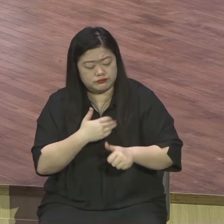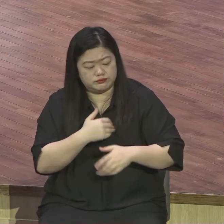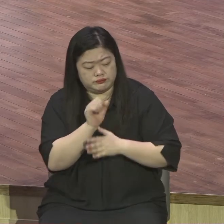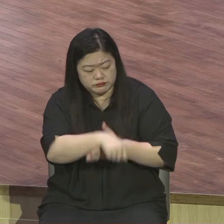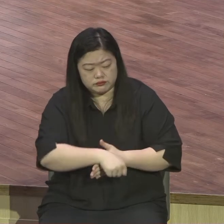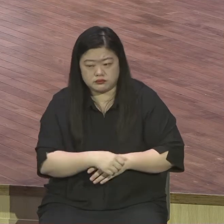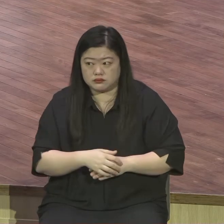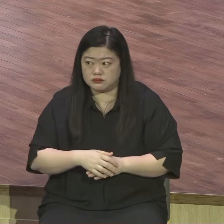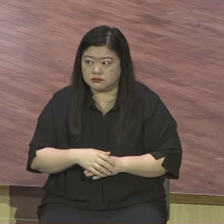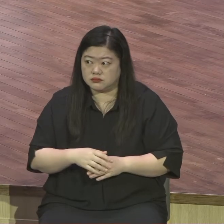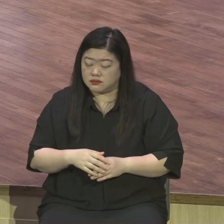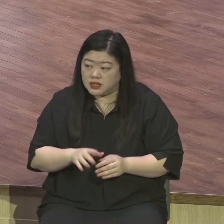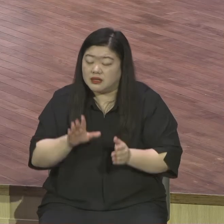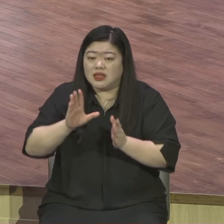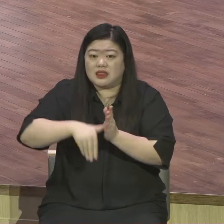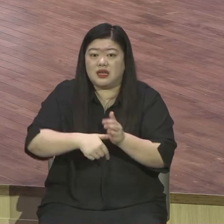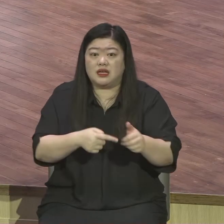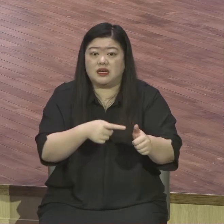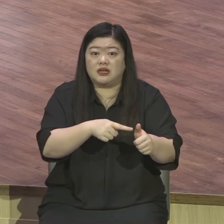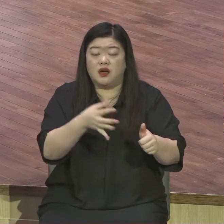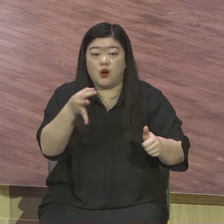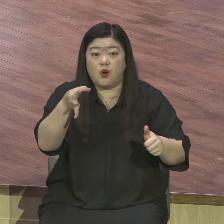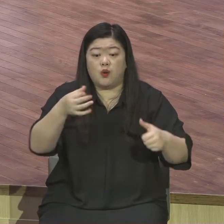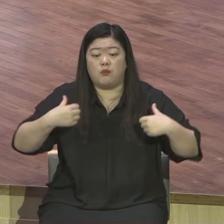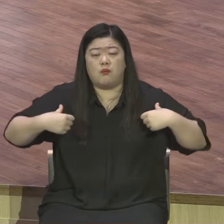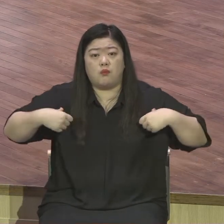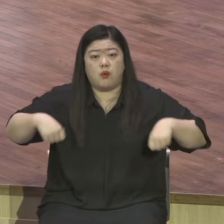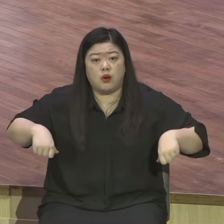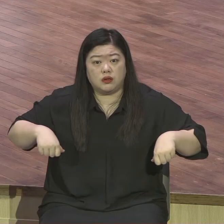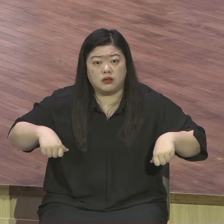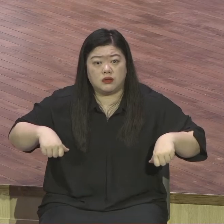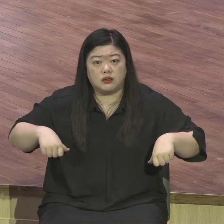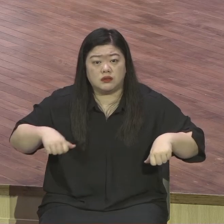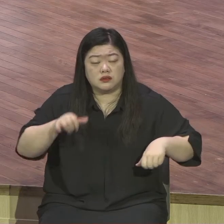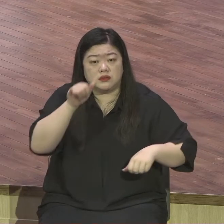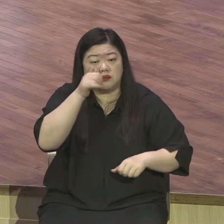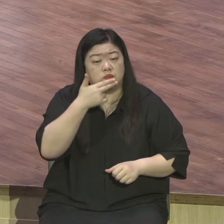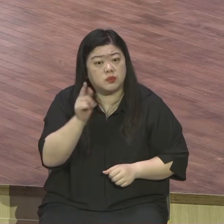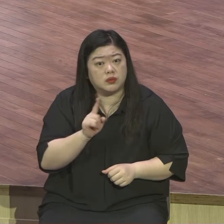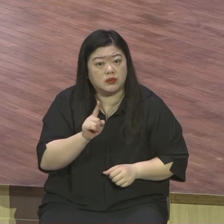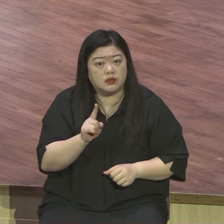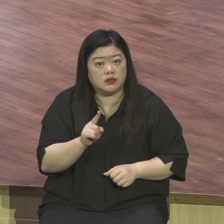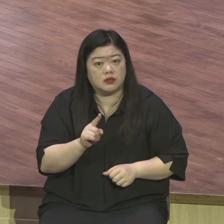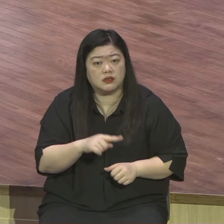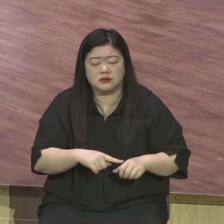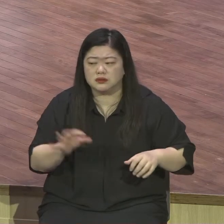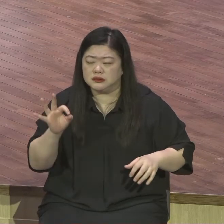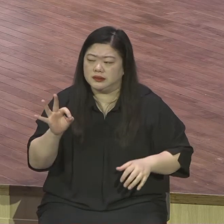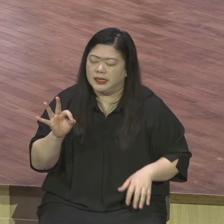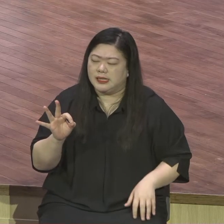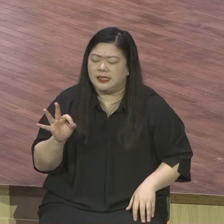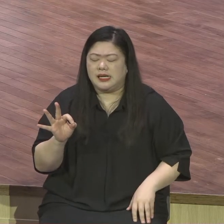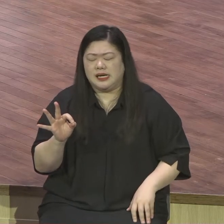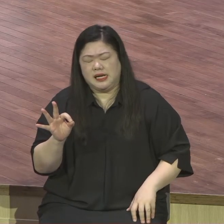그야말로 가장 지구상의 어리석은 선택.